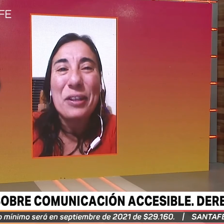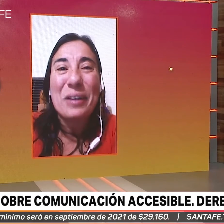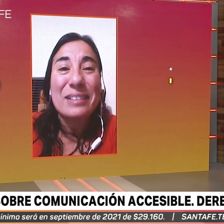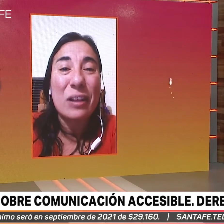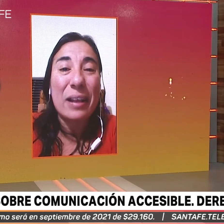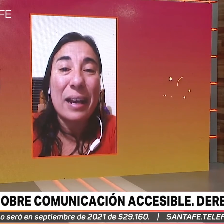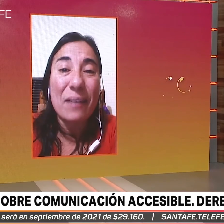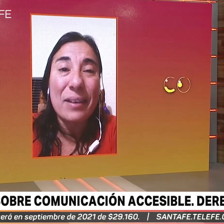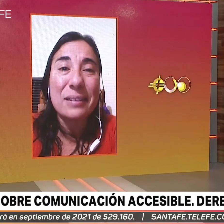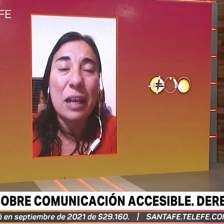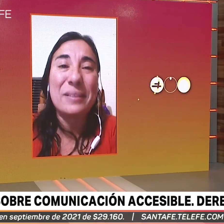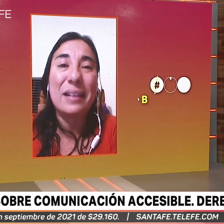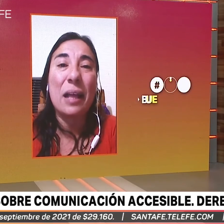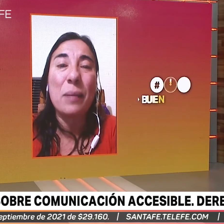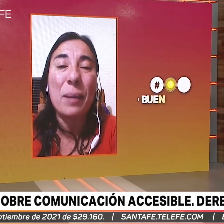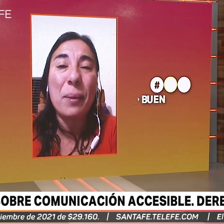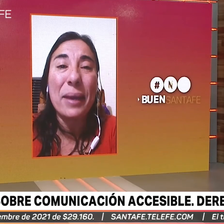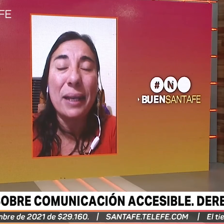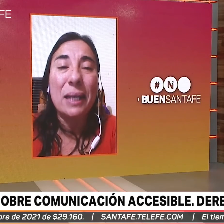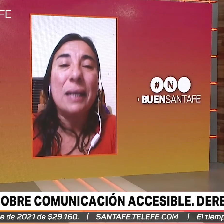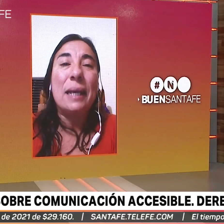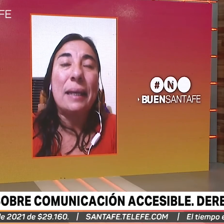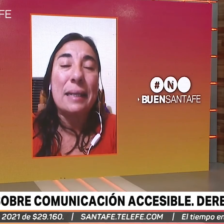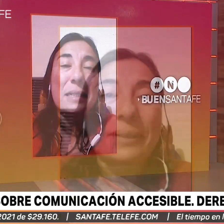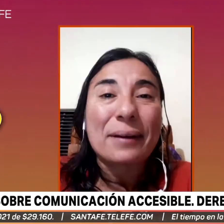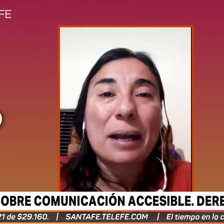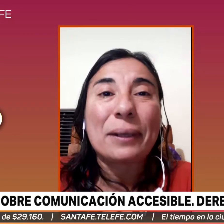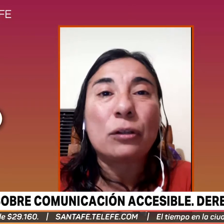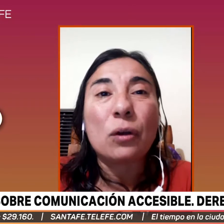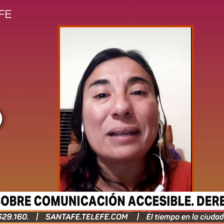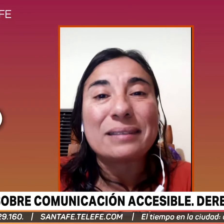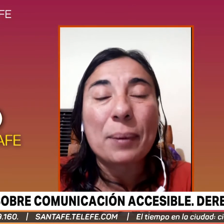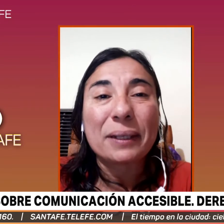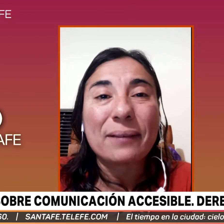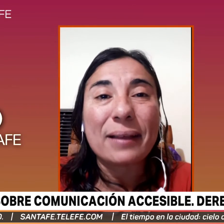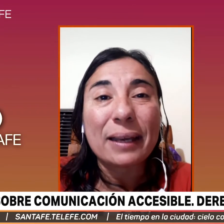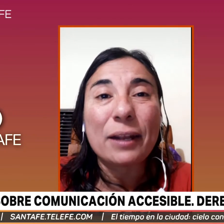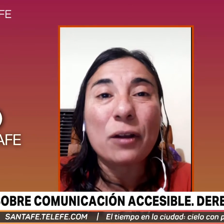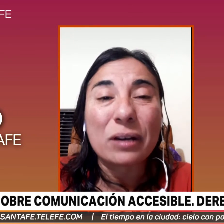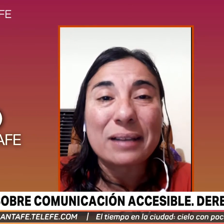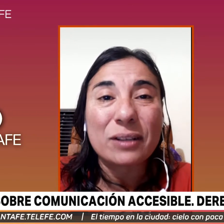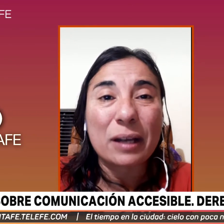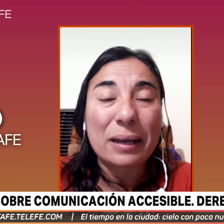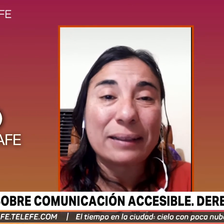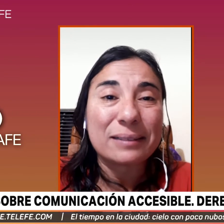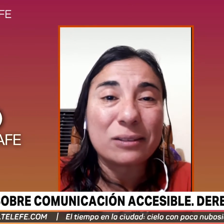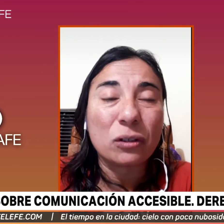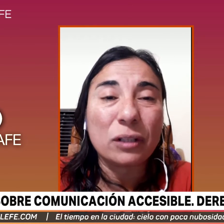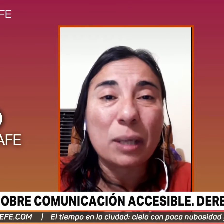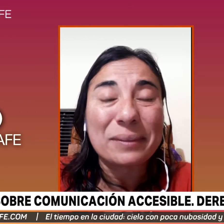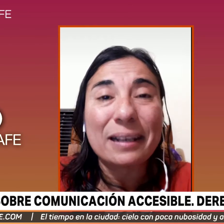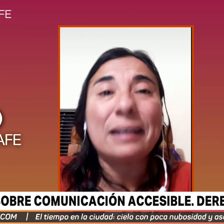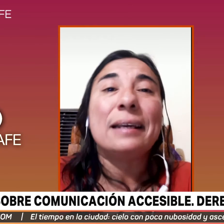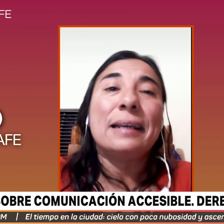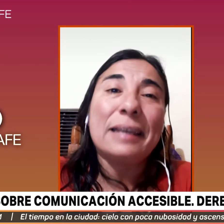rapidito, que va a estar Soledad Gelbés, que es la presidenta de Mírame Bien, que ella va a trabajar más todo lo que hace la perspectiva de género con relación a la intersección